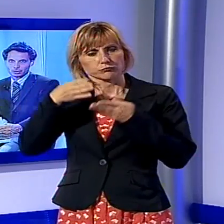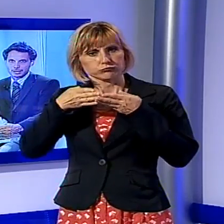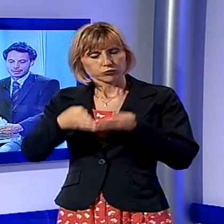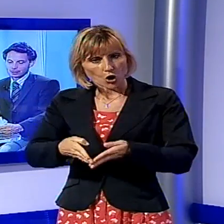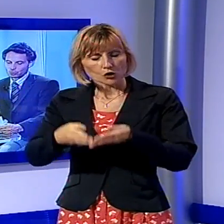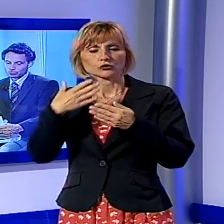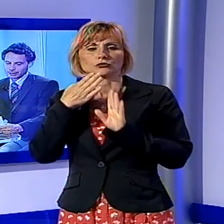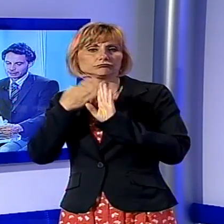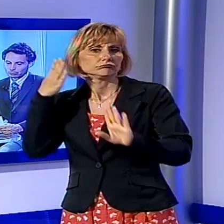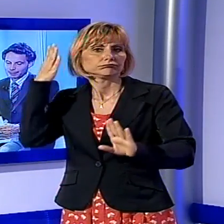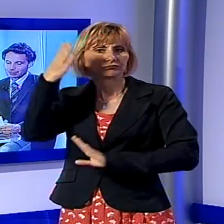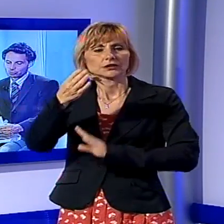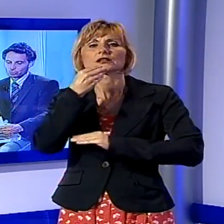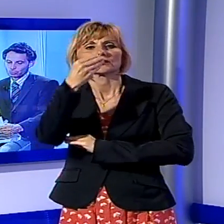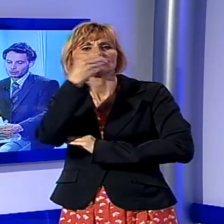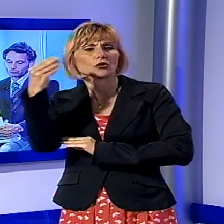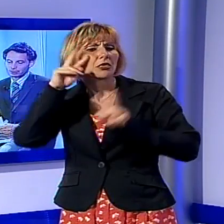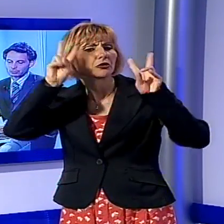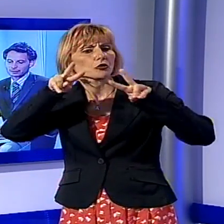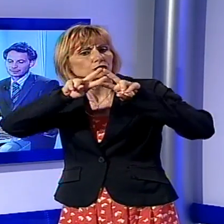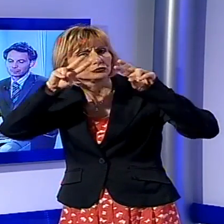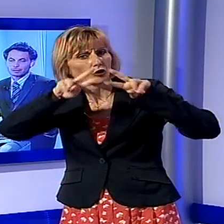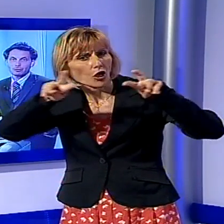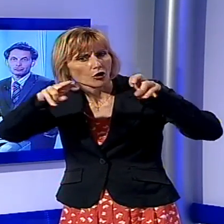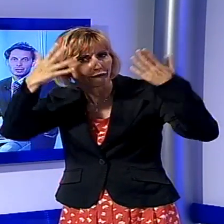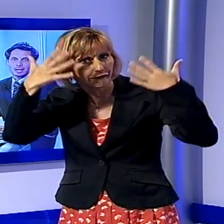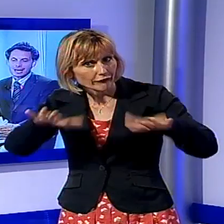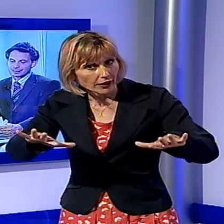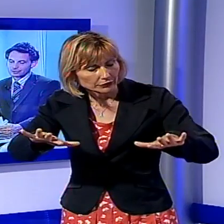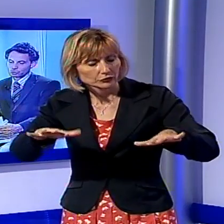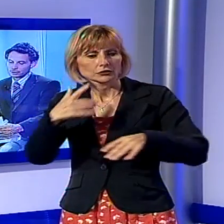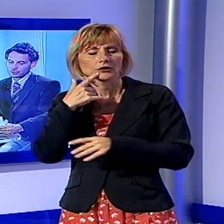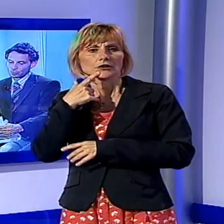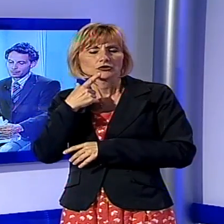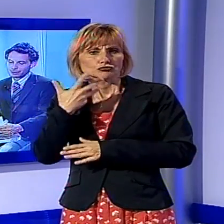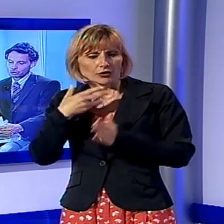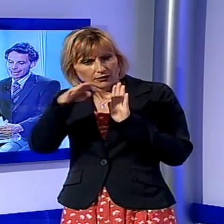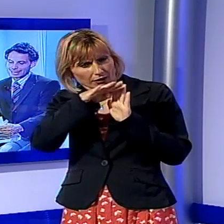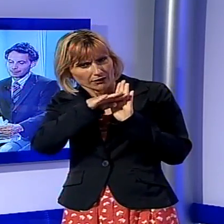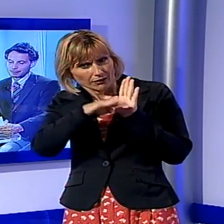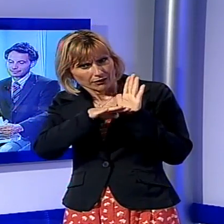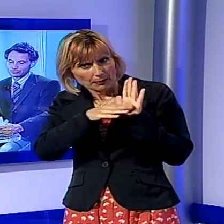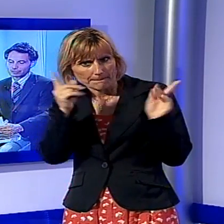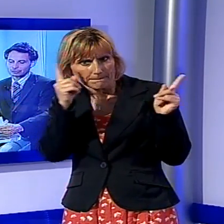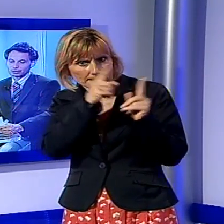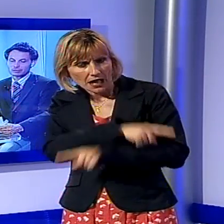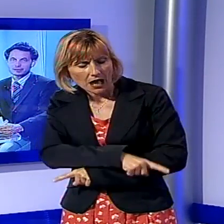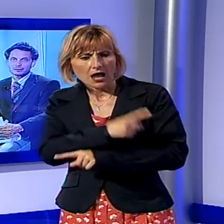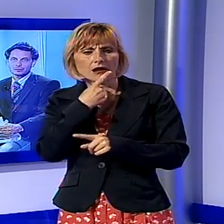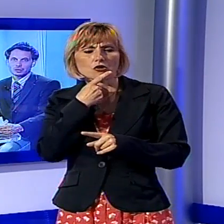nel comune di Alto Pascio. Numerose le contestazioni mosse all'esercizio commerciale, dal pessimo stato di conservazione